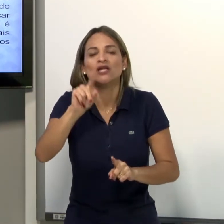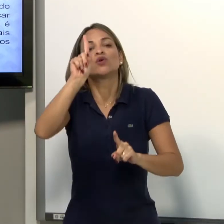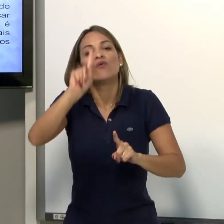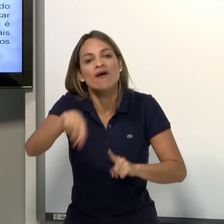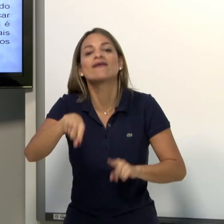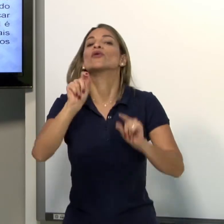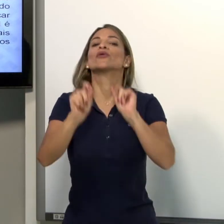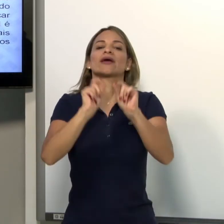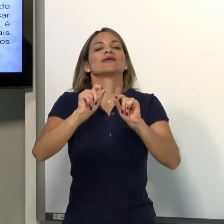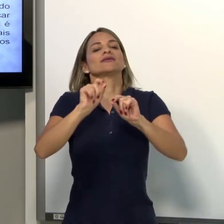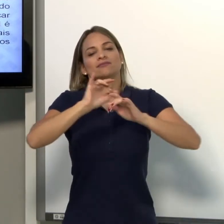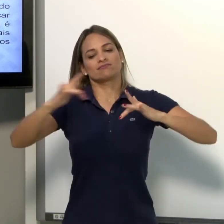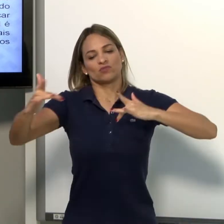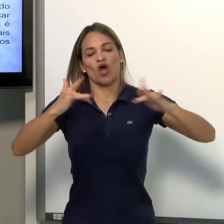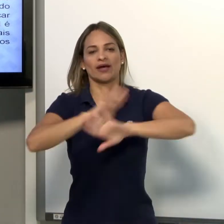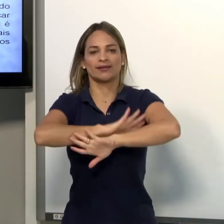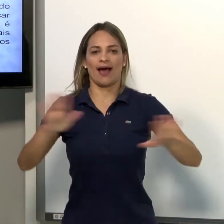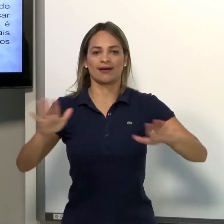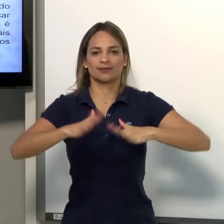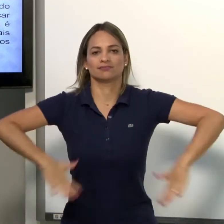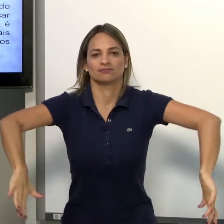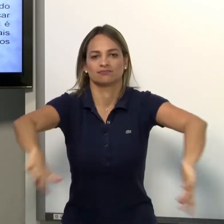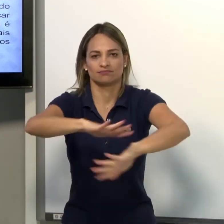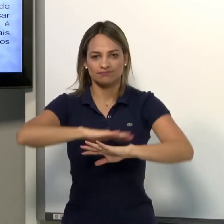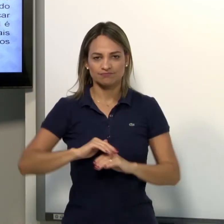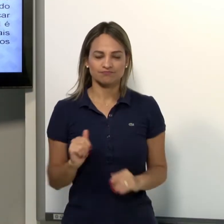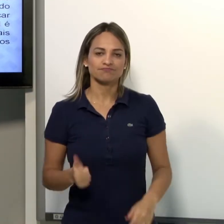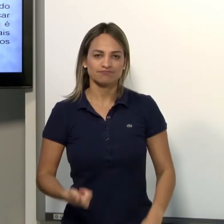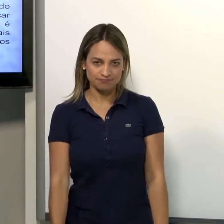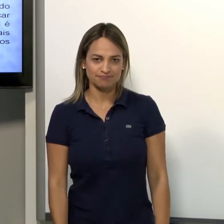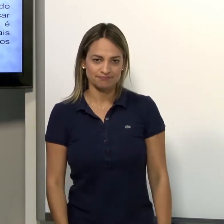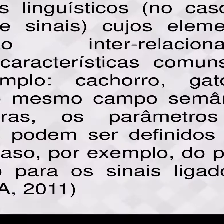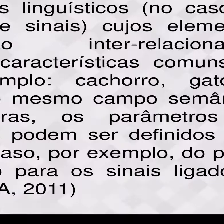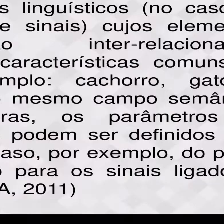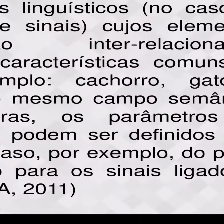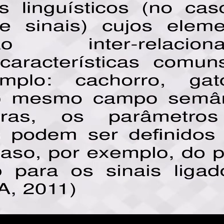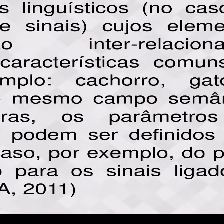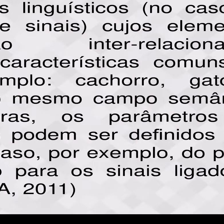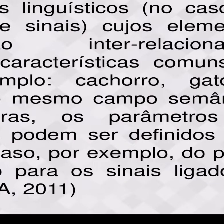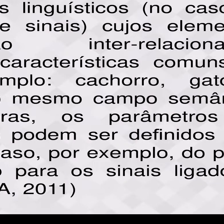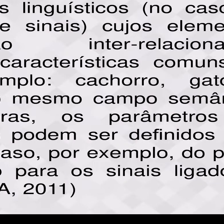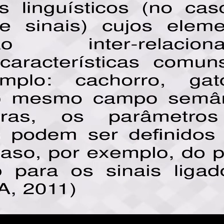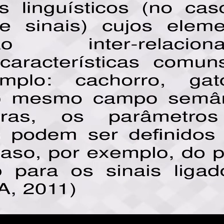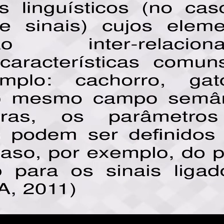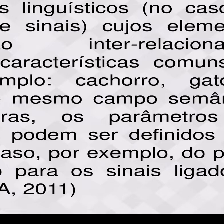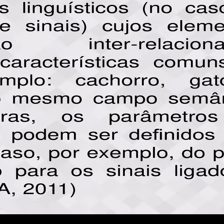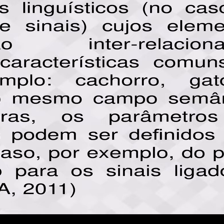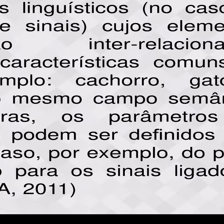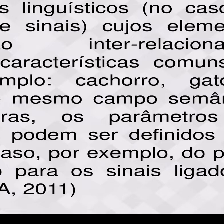Se eles tocam alguma parte do corpo, devemos lembrar que eles não estão no espaço neutro. Ok? Ok?